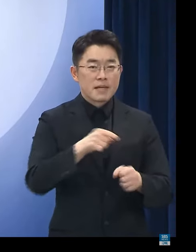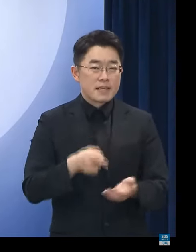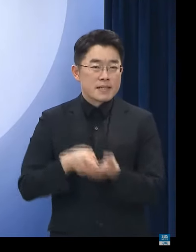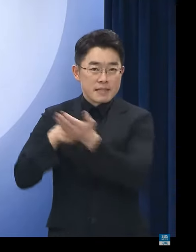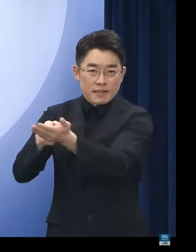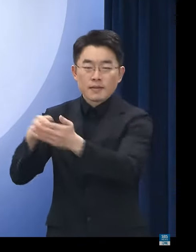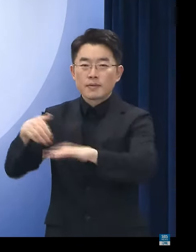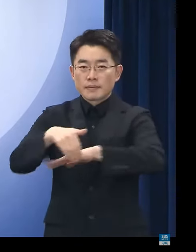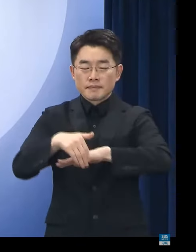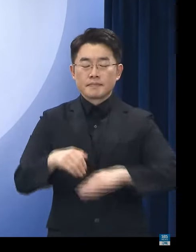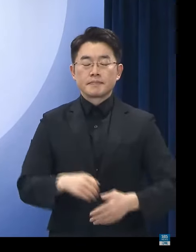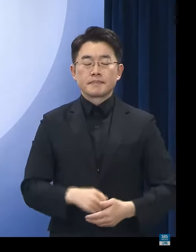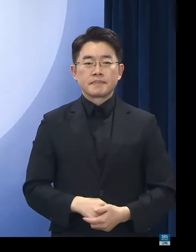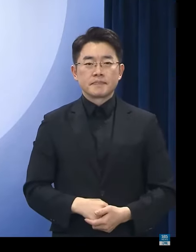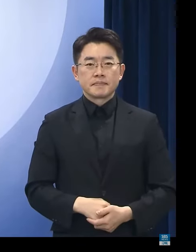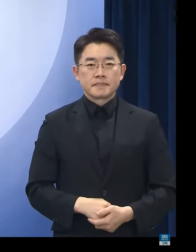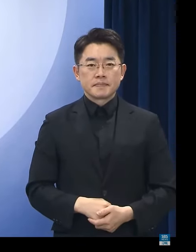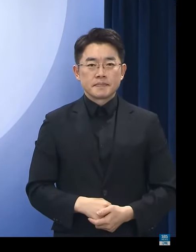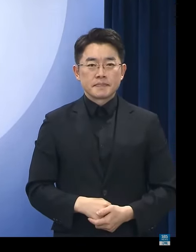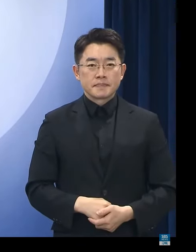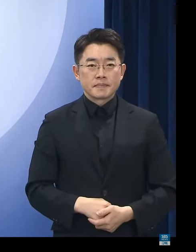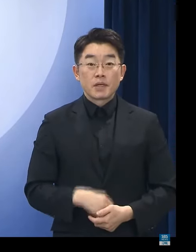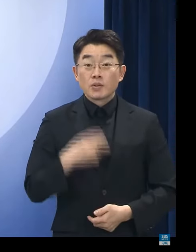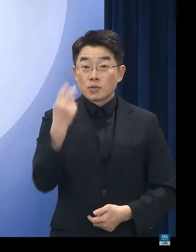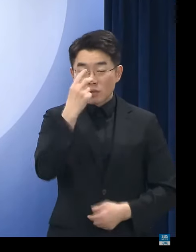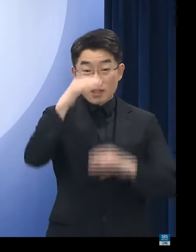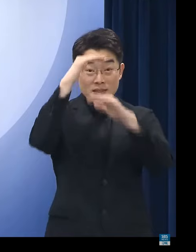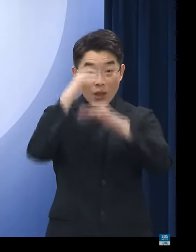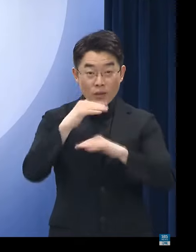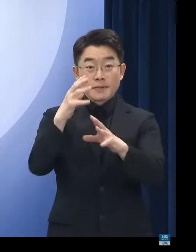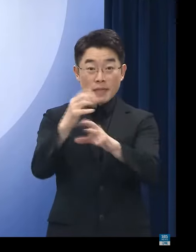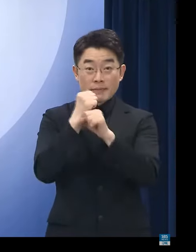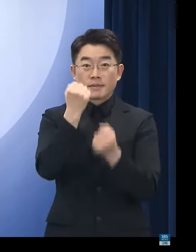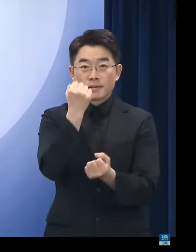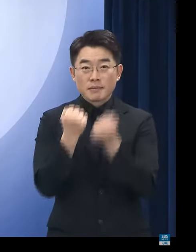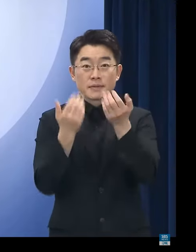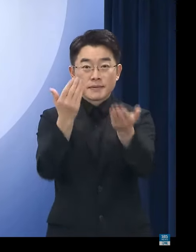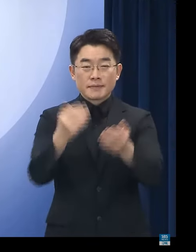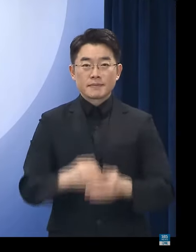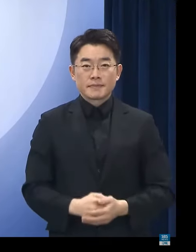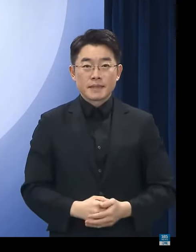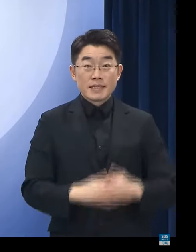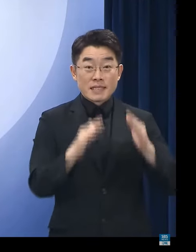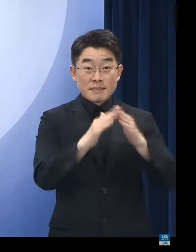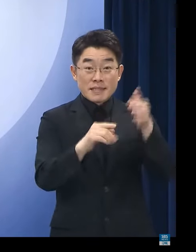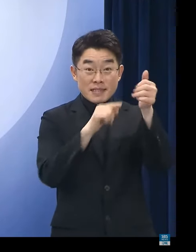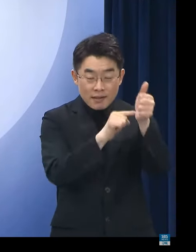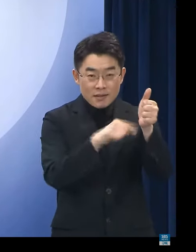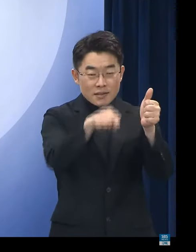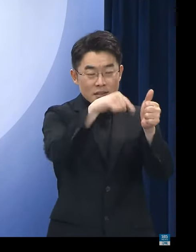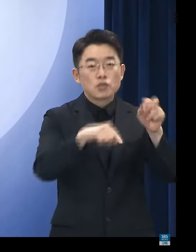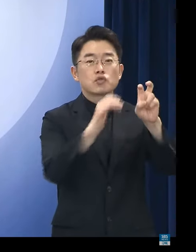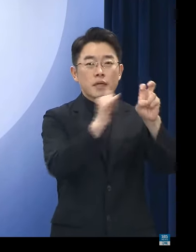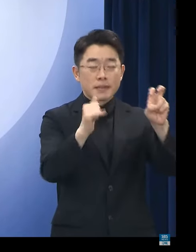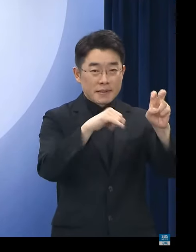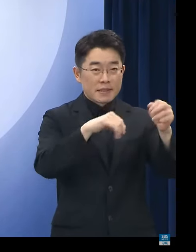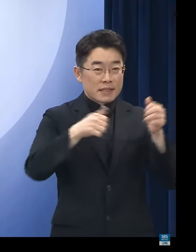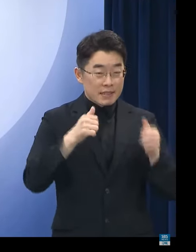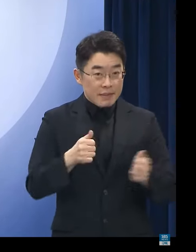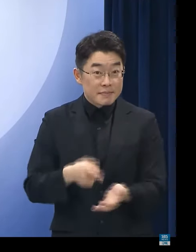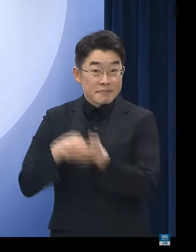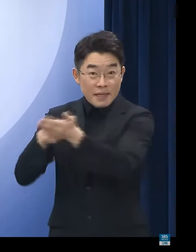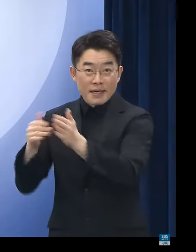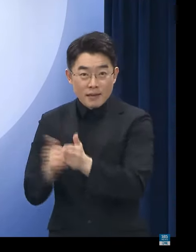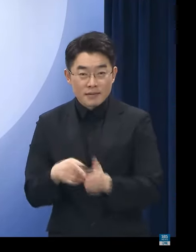처리토록 하겠습니다. 현재까지 수사사항을 간단히 말씀드리면 임대인 20명을 입건하였고 고소인